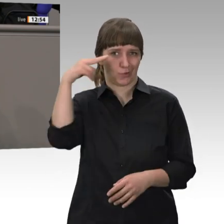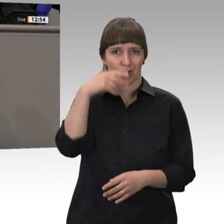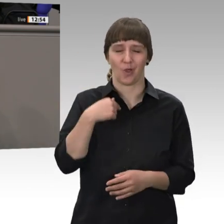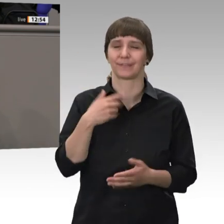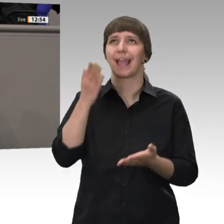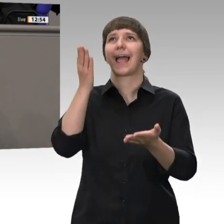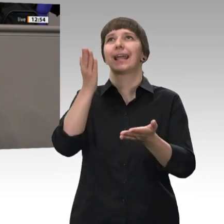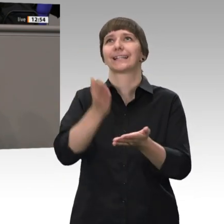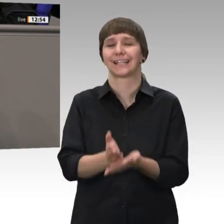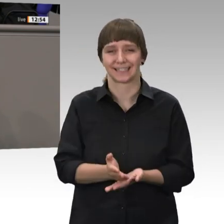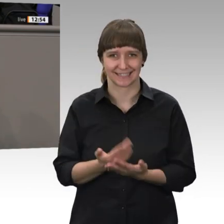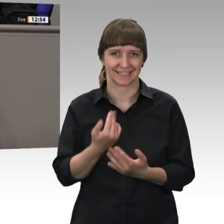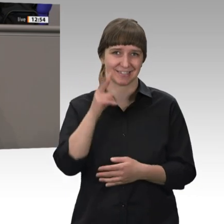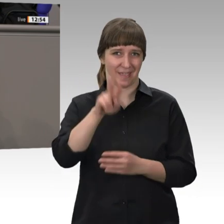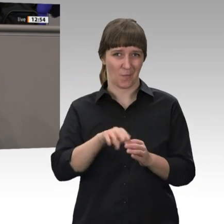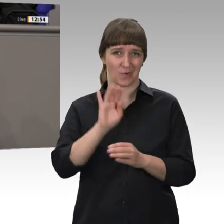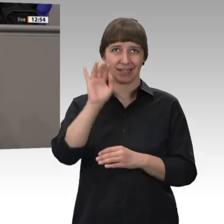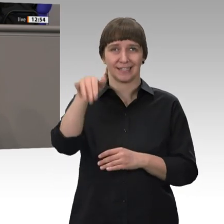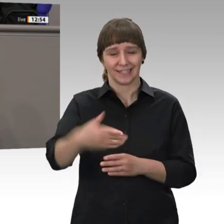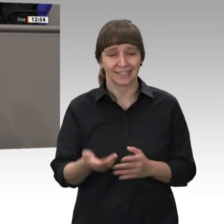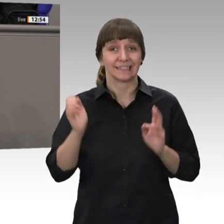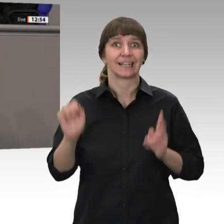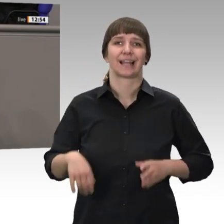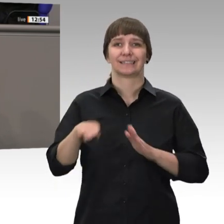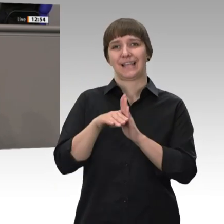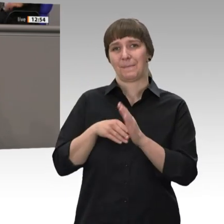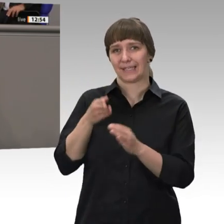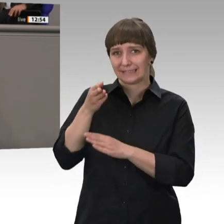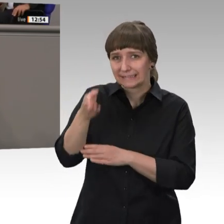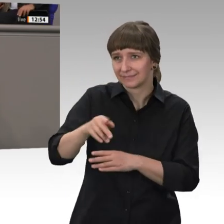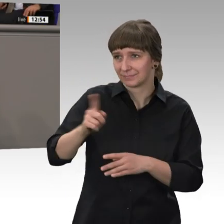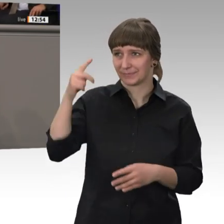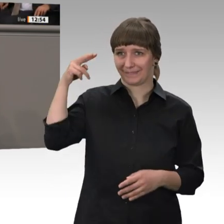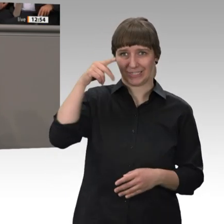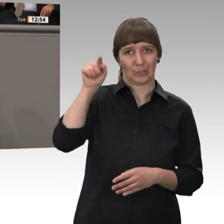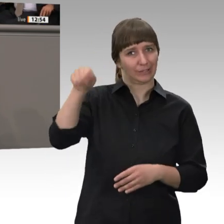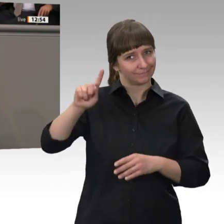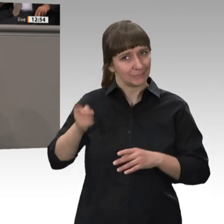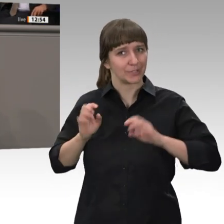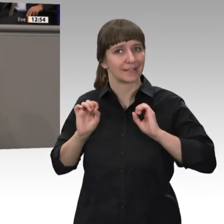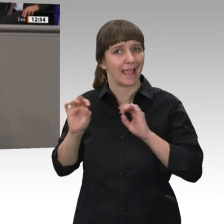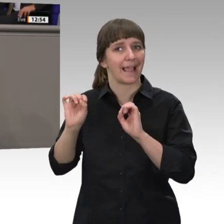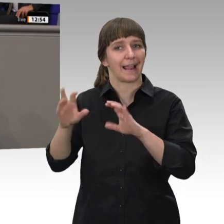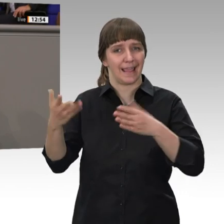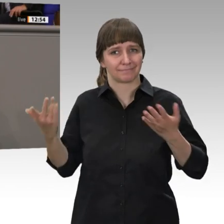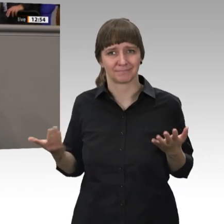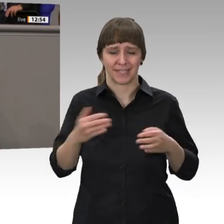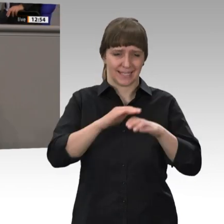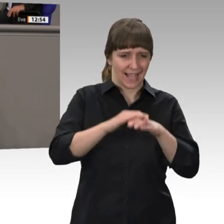nach über zwei Monaten wieder einen Termin haben konnte, erklären würde, wie die verschiedenen Rentenkonzepte aussehen.